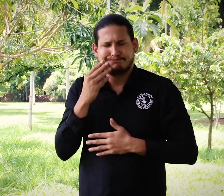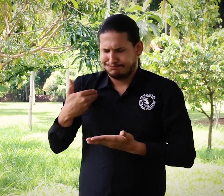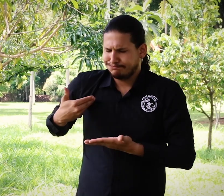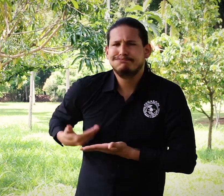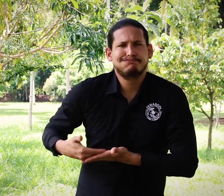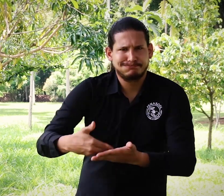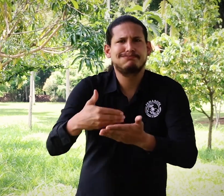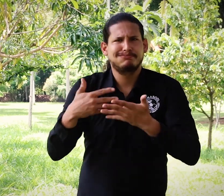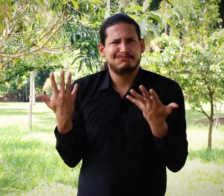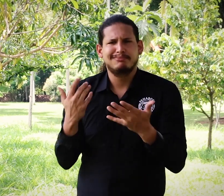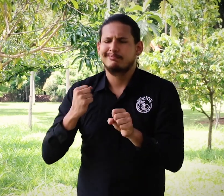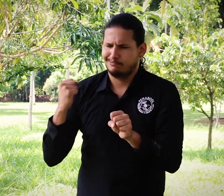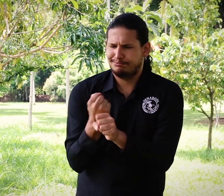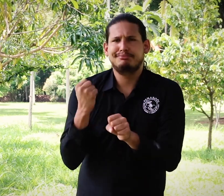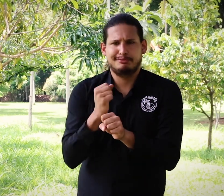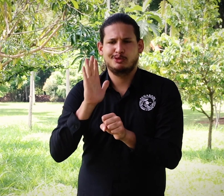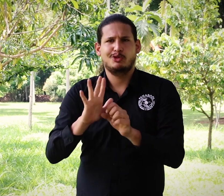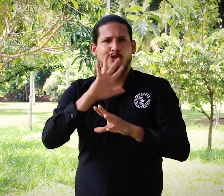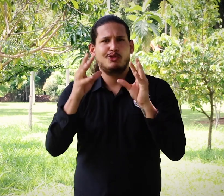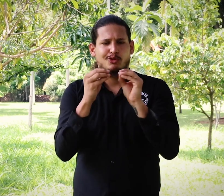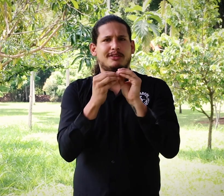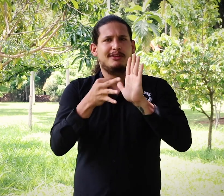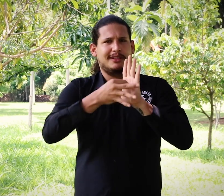experiencia de FENASCOL y los documentos que se ha trabajado.